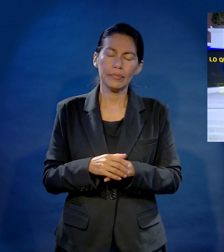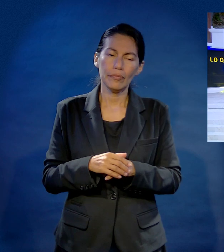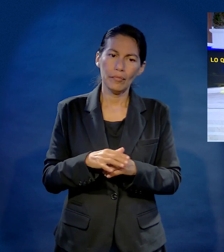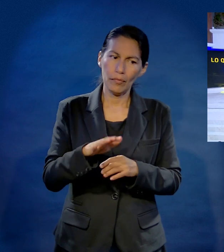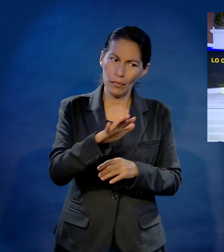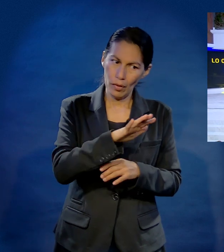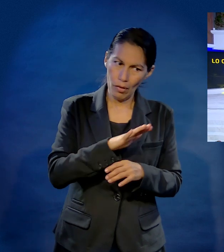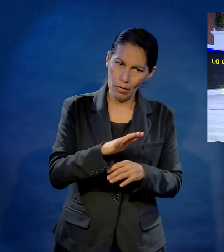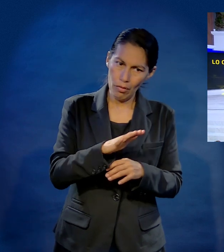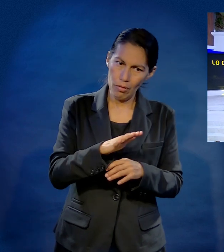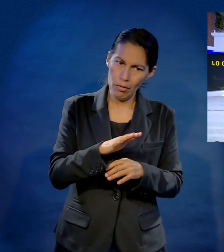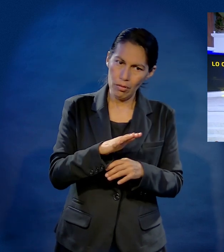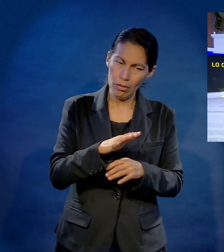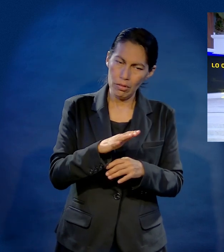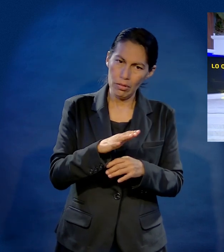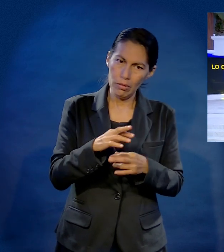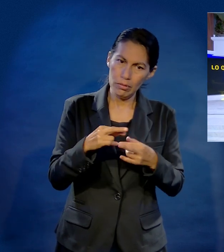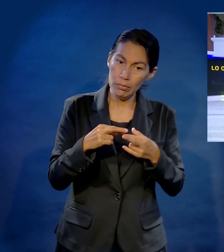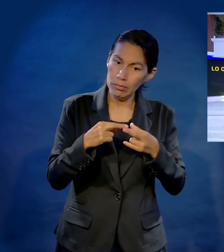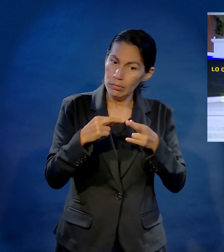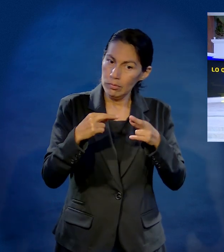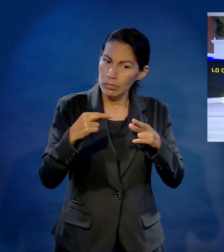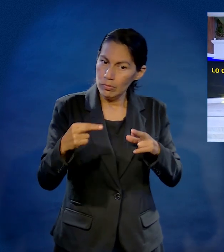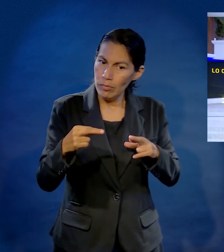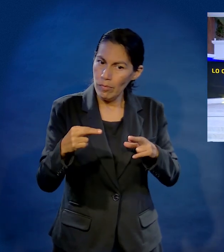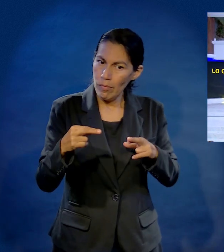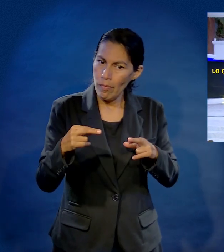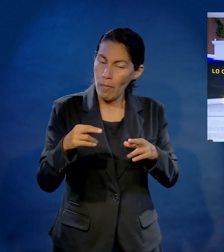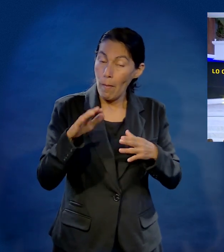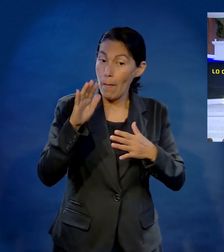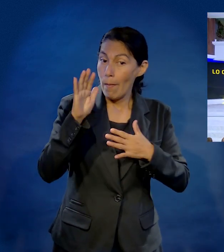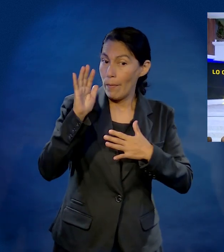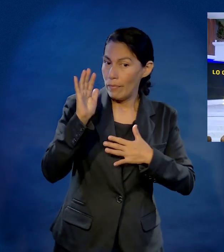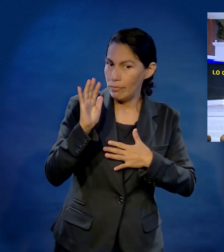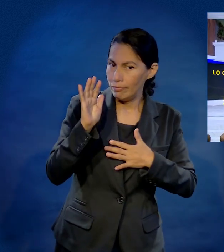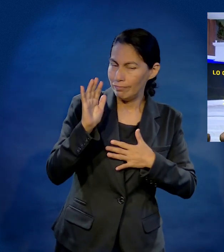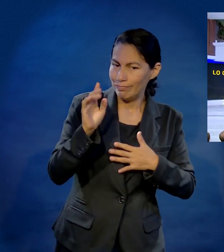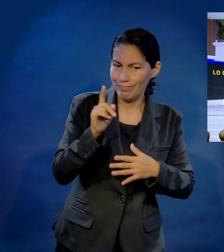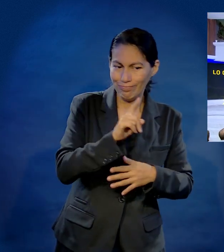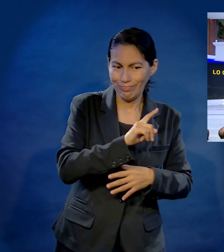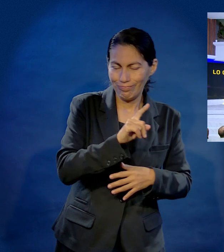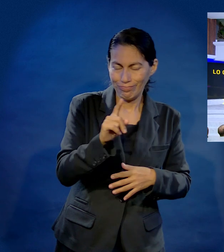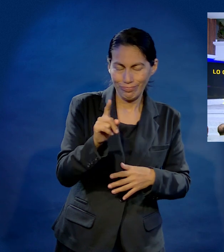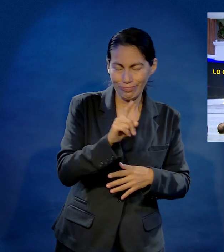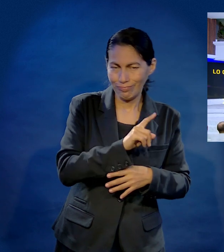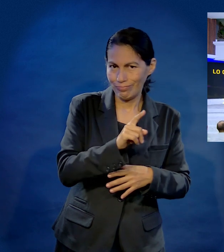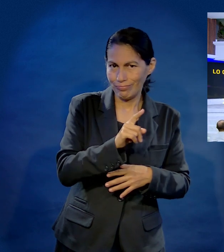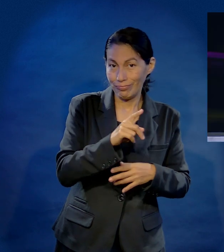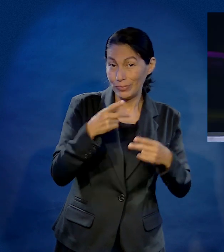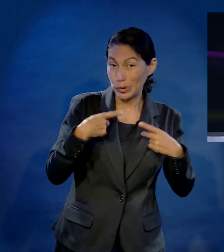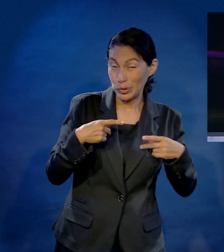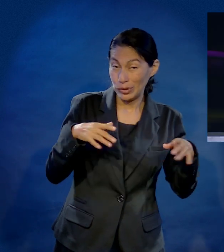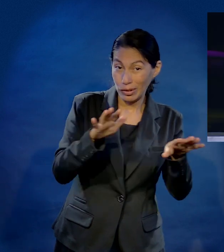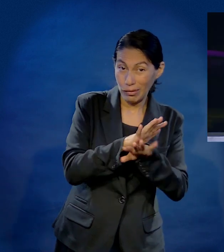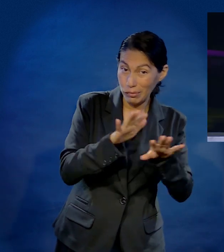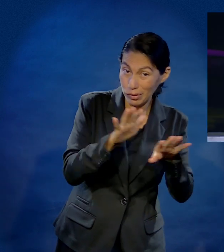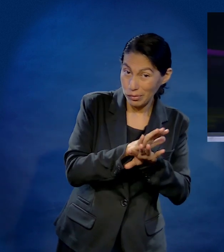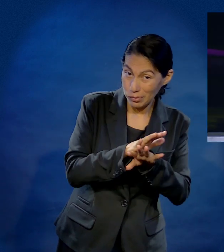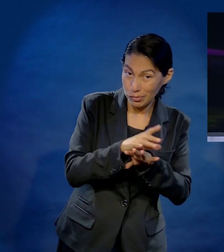inversión. Escúchame, basar tu relación en una promesa de cambio va a ser tu cruz hasta la muerte. Las personas